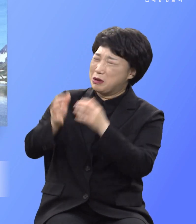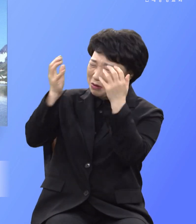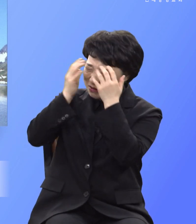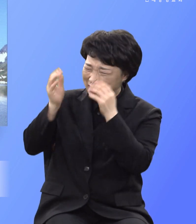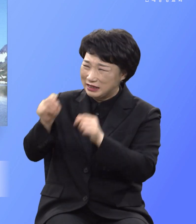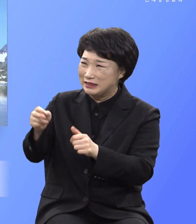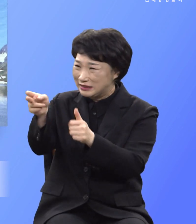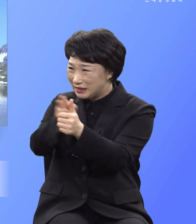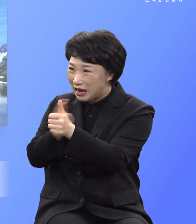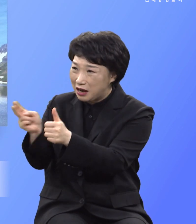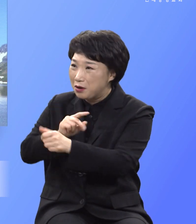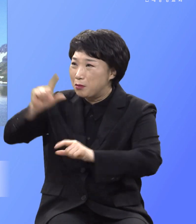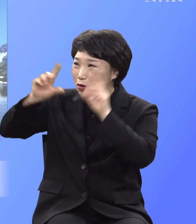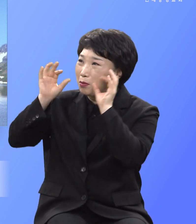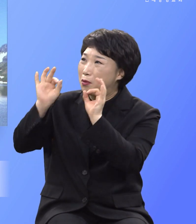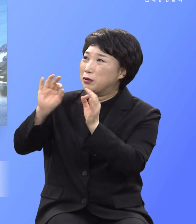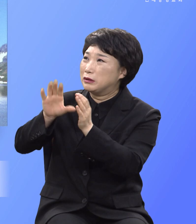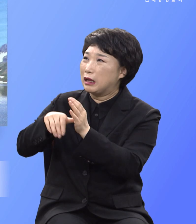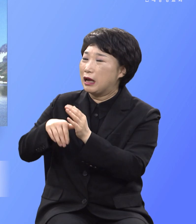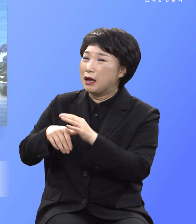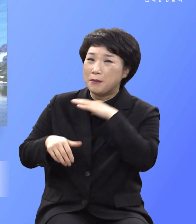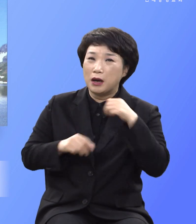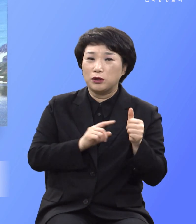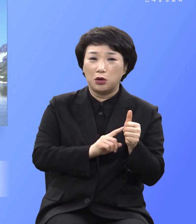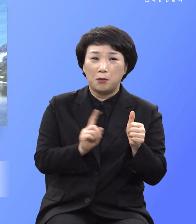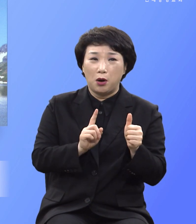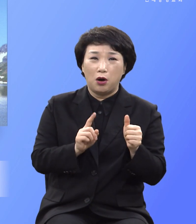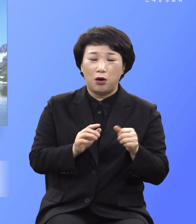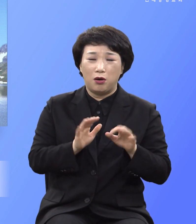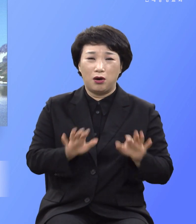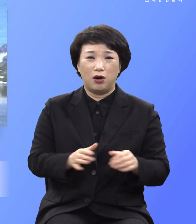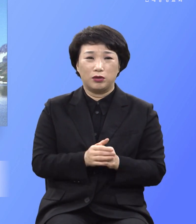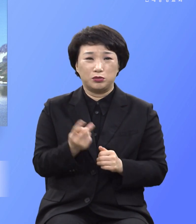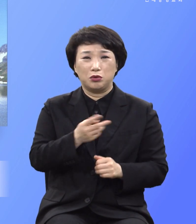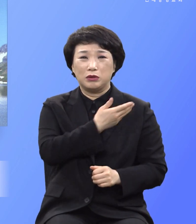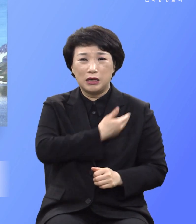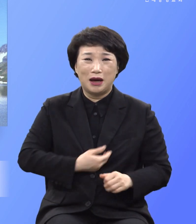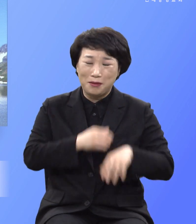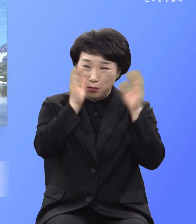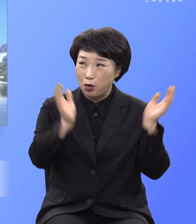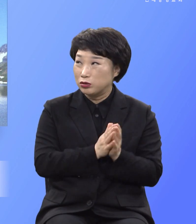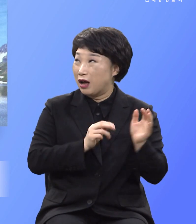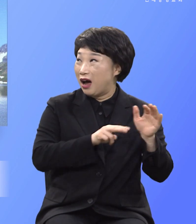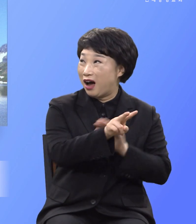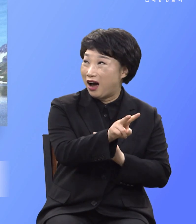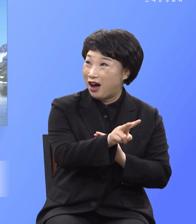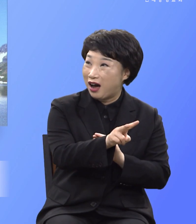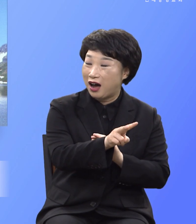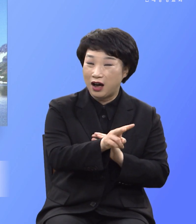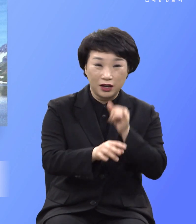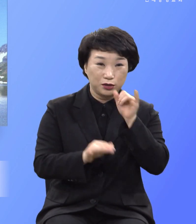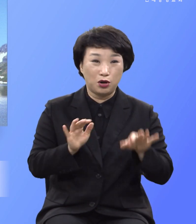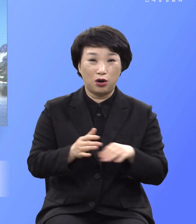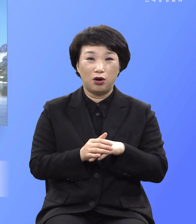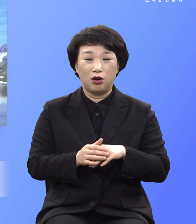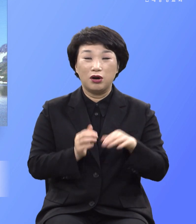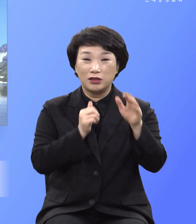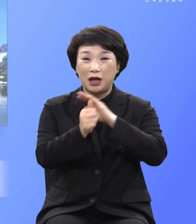고난당할 때 제자들은 다 도망하며 그나마 수제자라고는